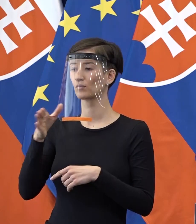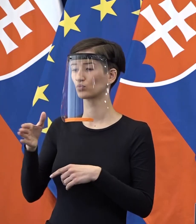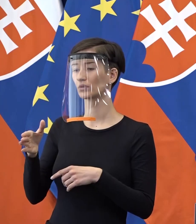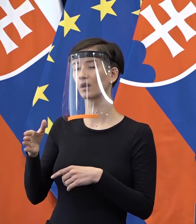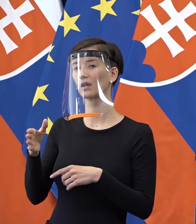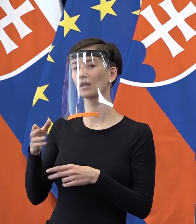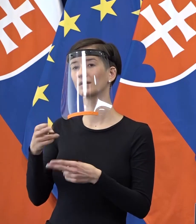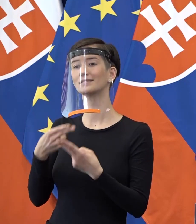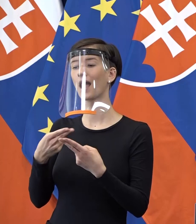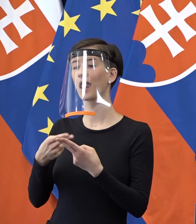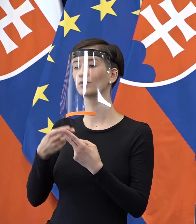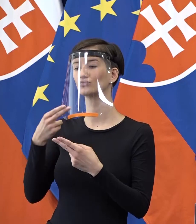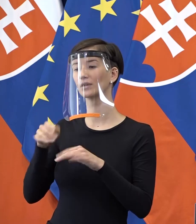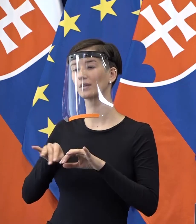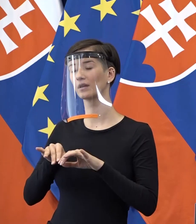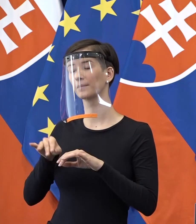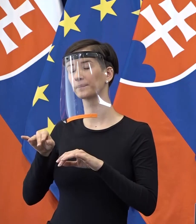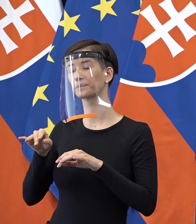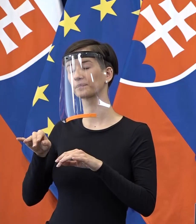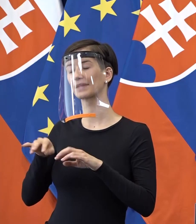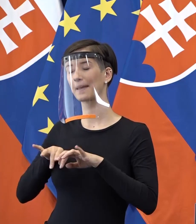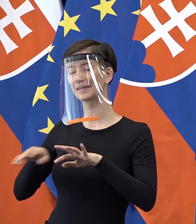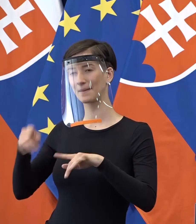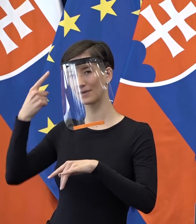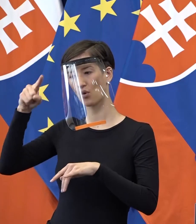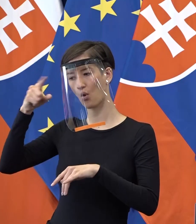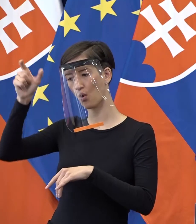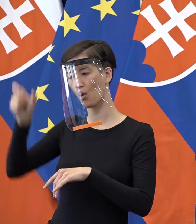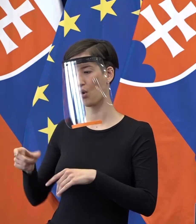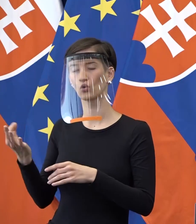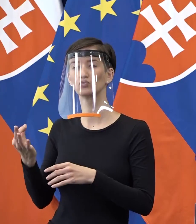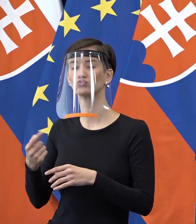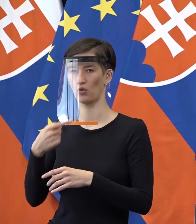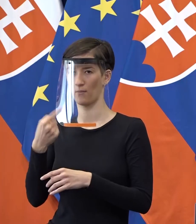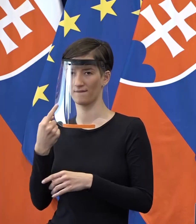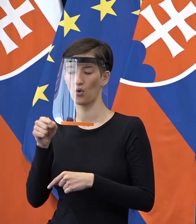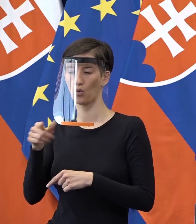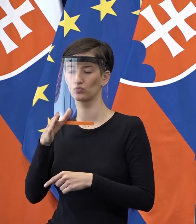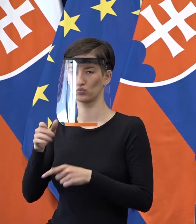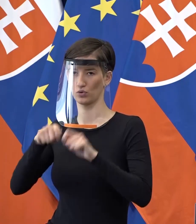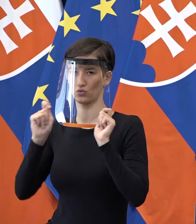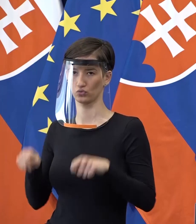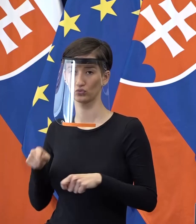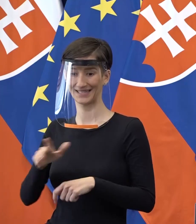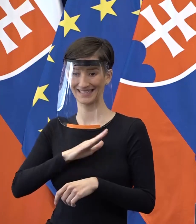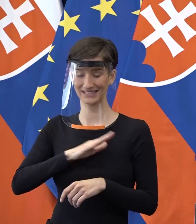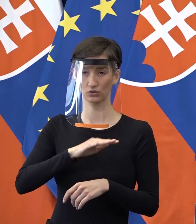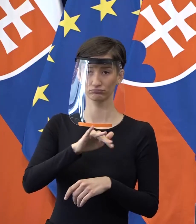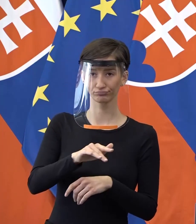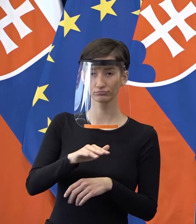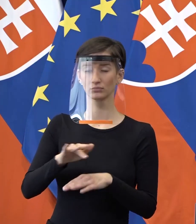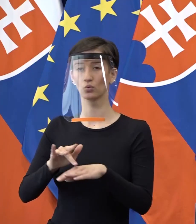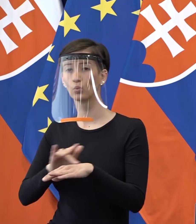ktorí aj to včerajšie uznesenie v podstate odporúčili vláde, tí by mali rozhodnúť, či tamto riziko je, nie je, a či by sme